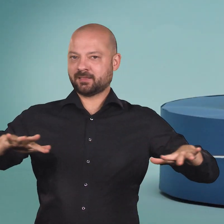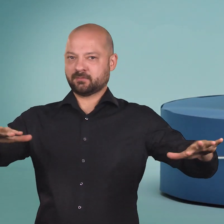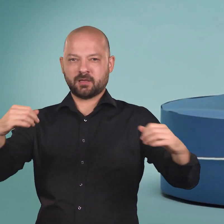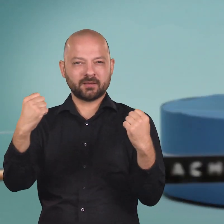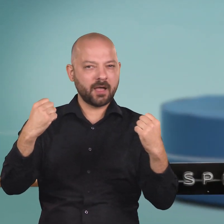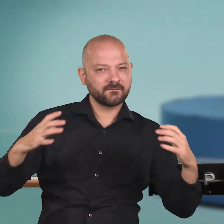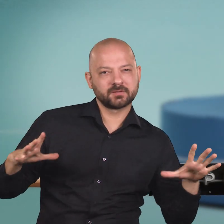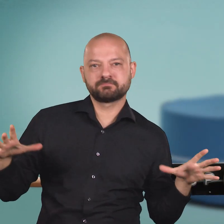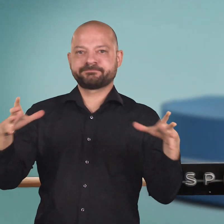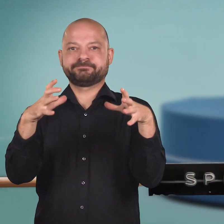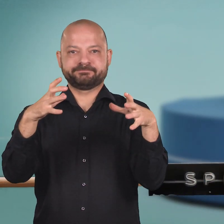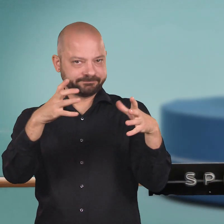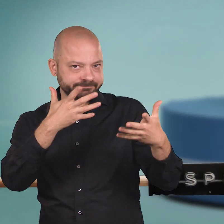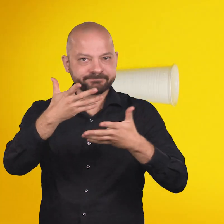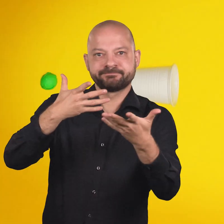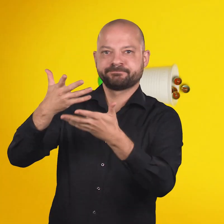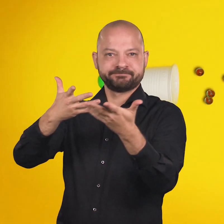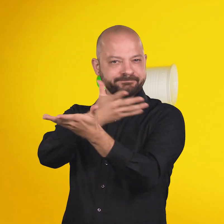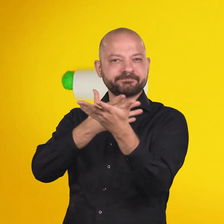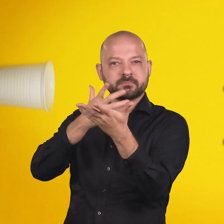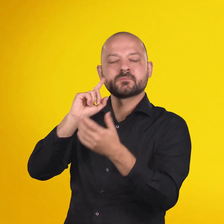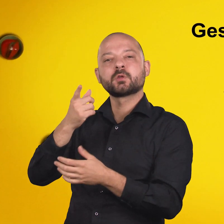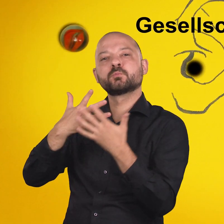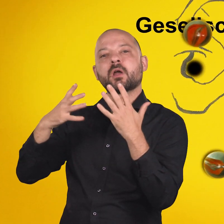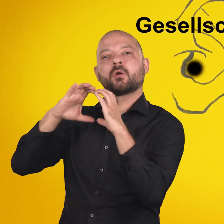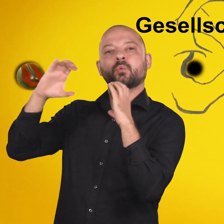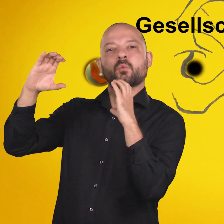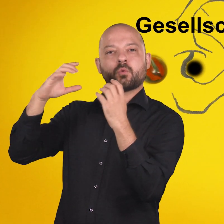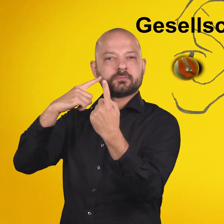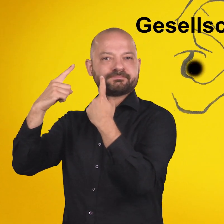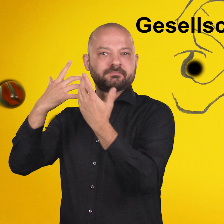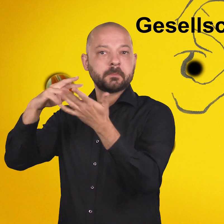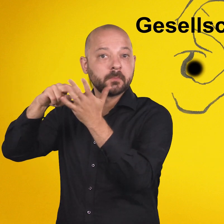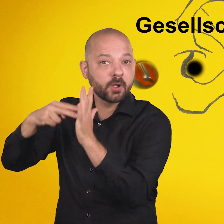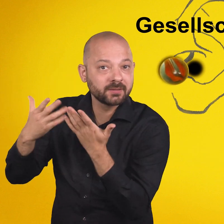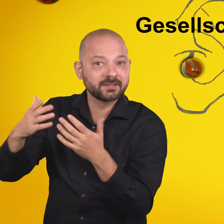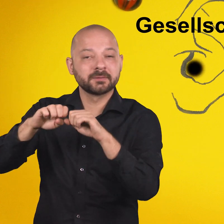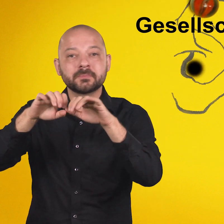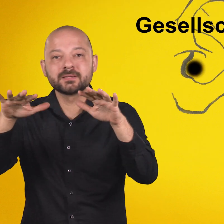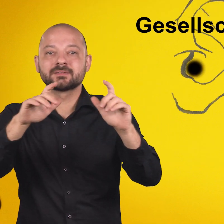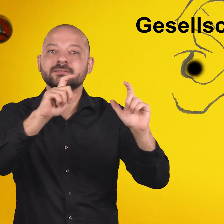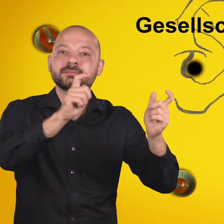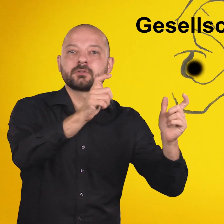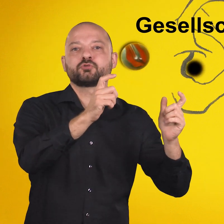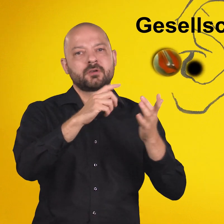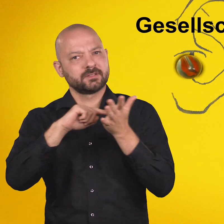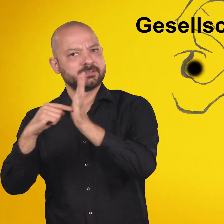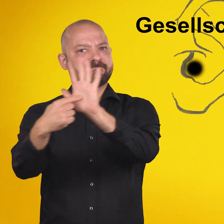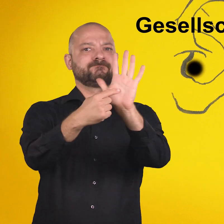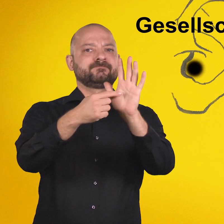Wir sind Sprachrohr. Wir sorgen dafür, dass Politik, Medien und Gesellschaft das Handwerk als Wirtschaftsbereich mit Gewicht wahrnehmen